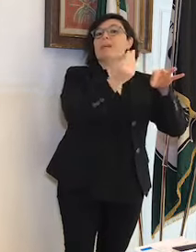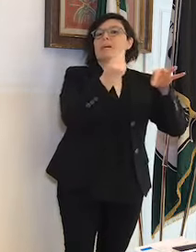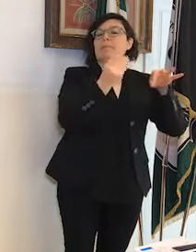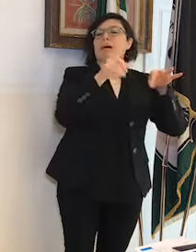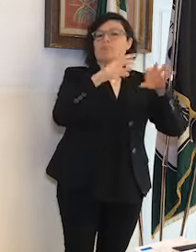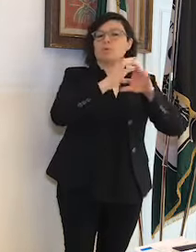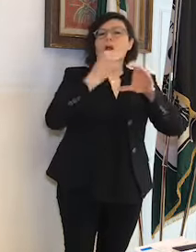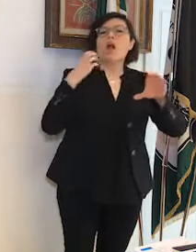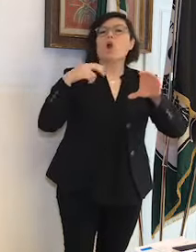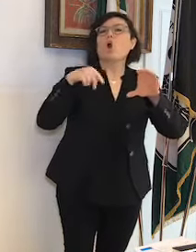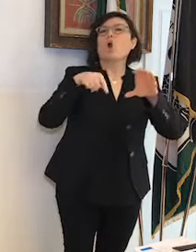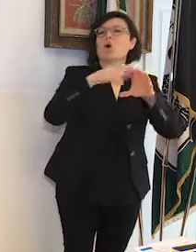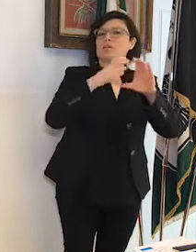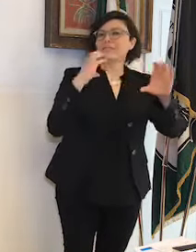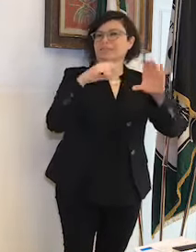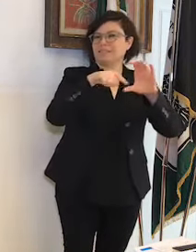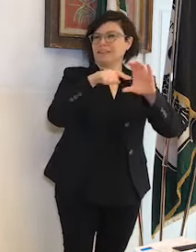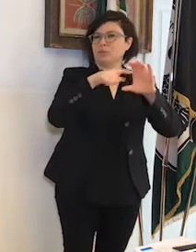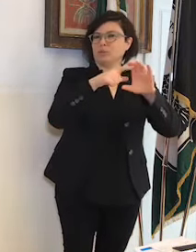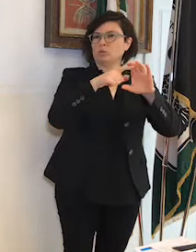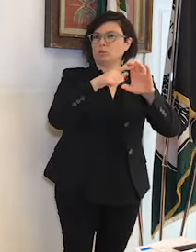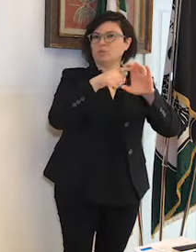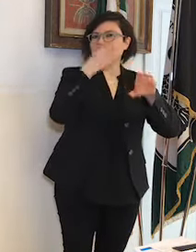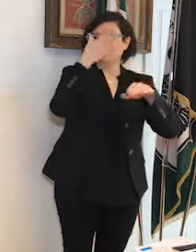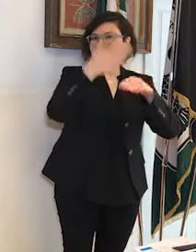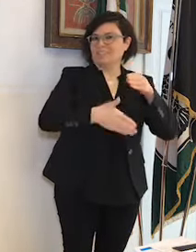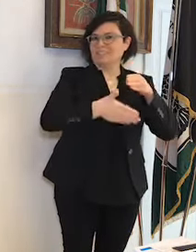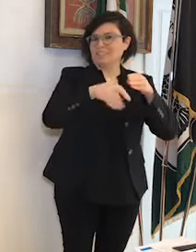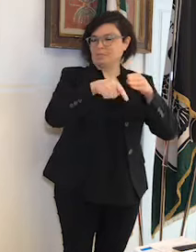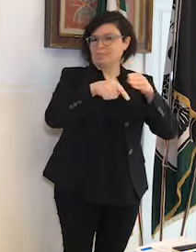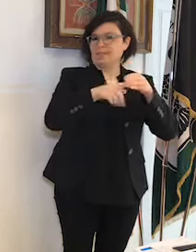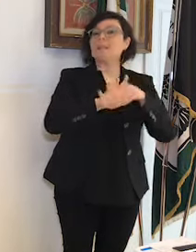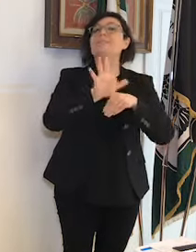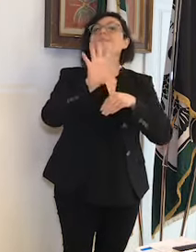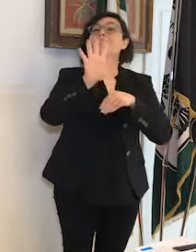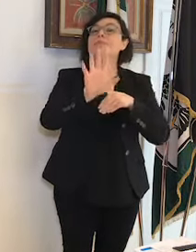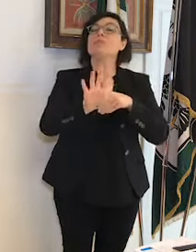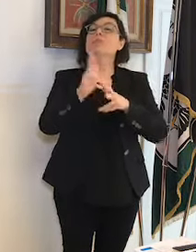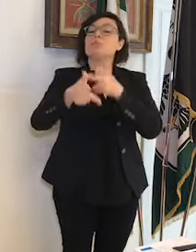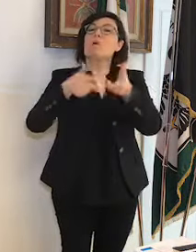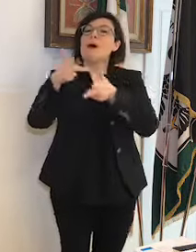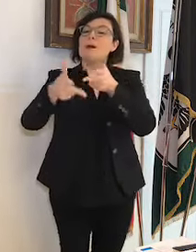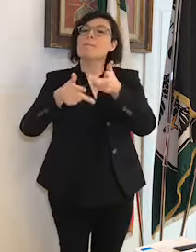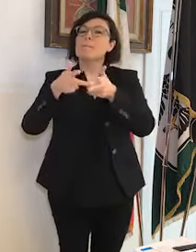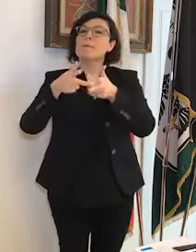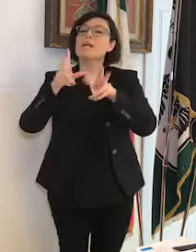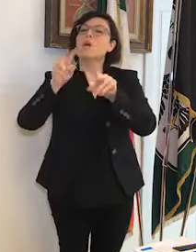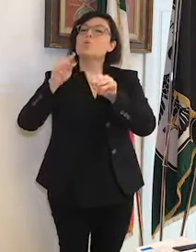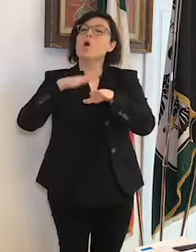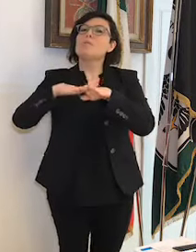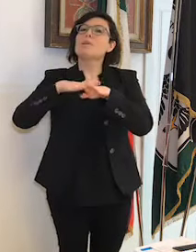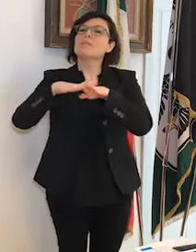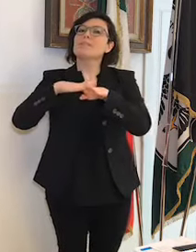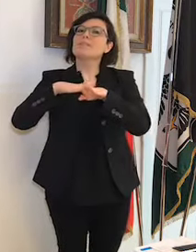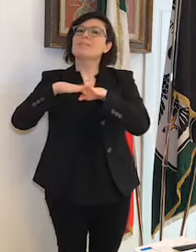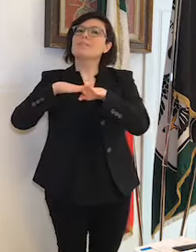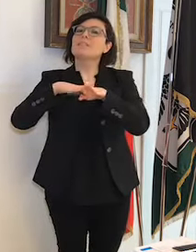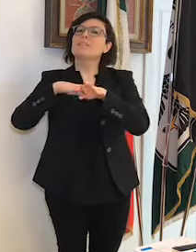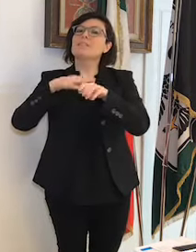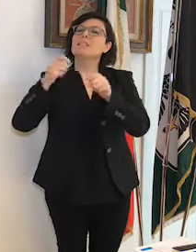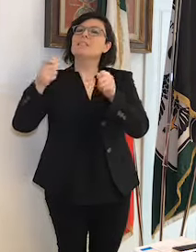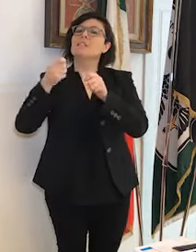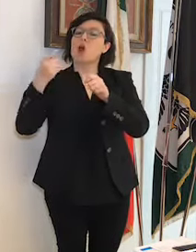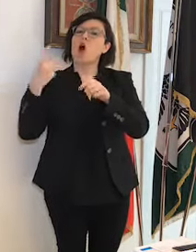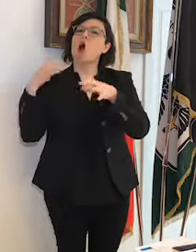limitate e a partire dal 5 aprile sarà attivo appunto un nuovo servizio festivo saranno effettuati